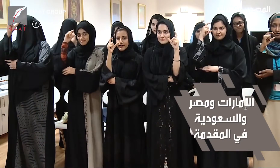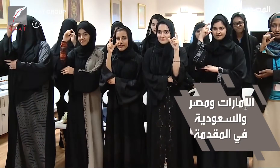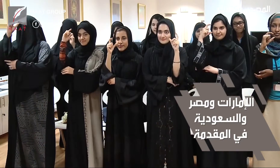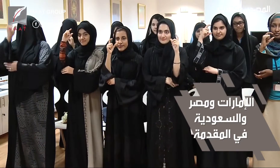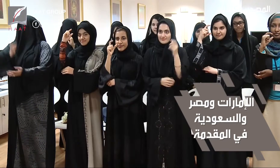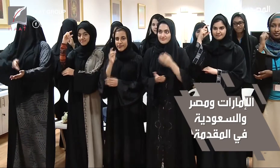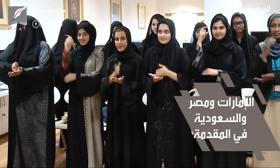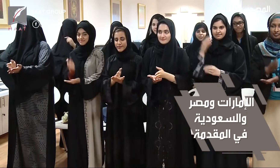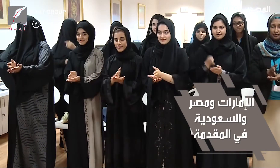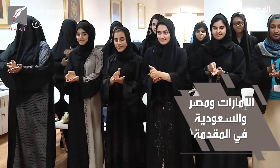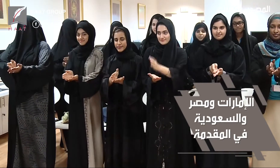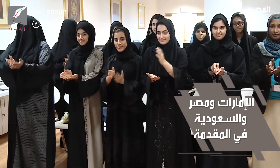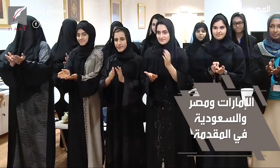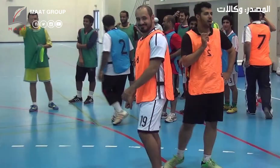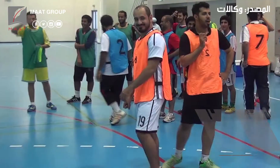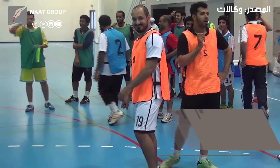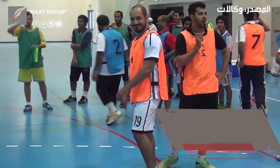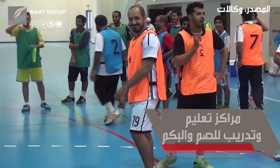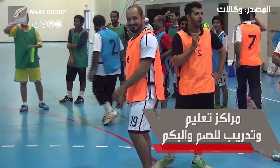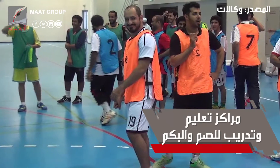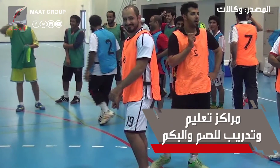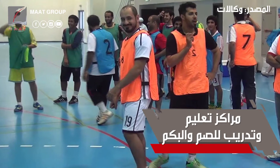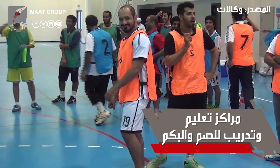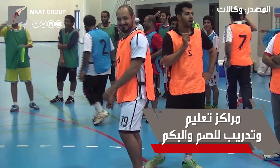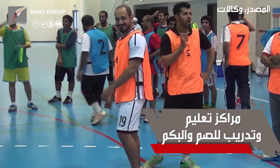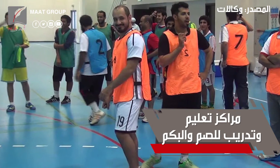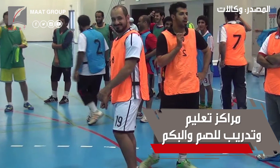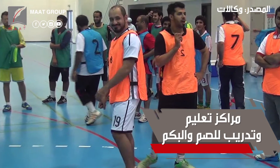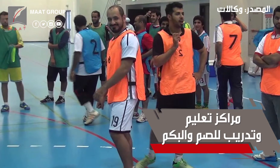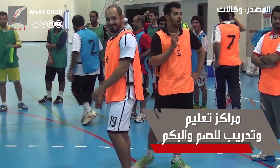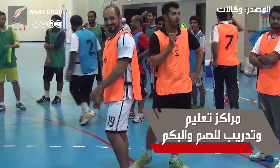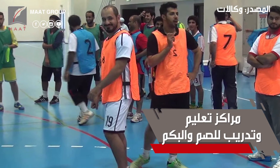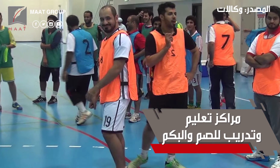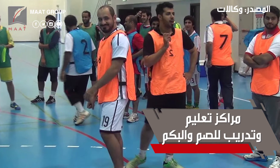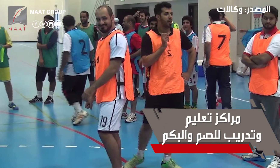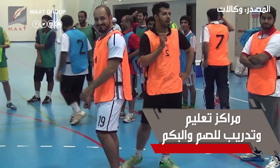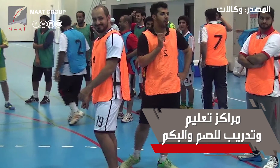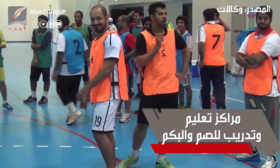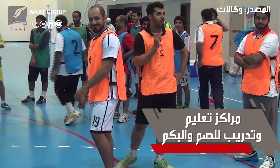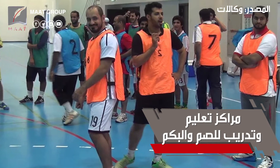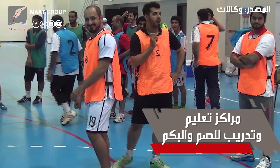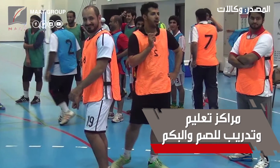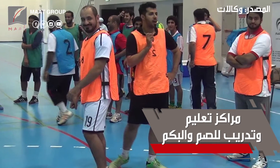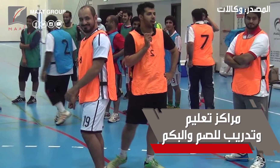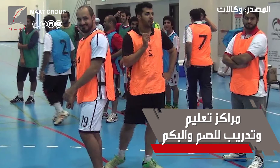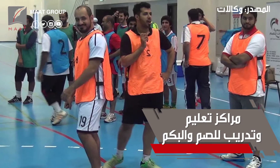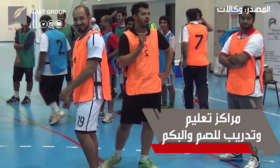المتحدة ومصر والسعودية الدول الثلاث أسست مدارس ومراكز تعلم وأنديا وكثير من